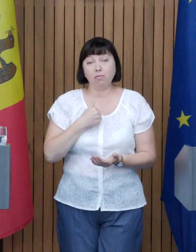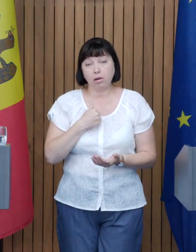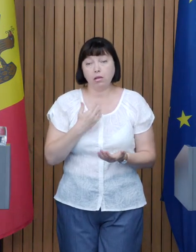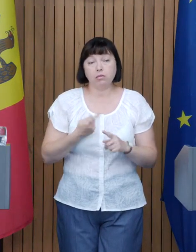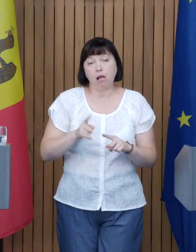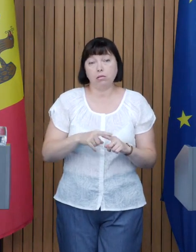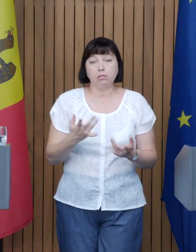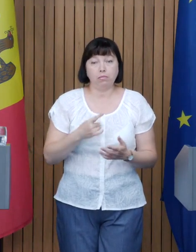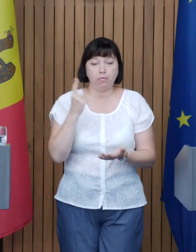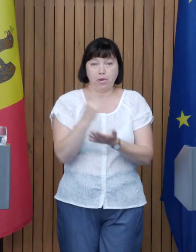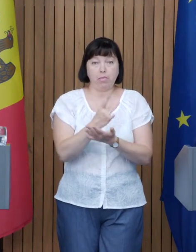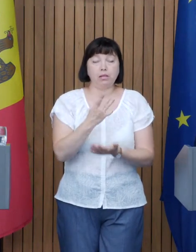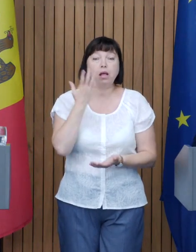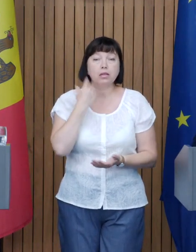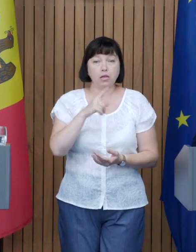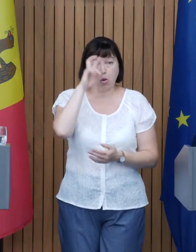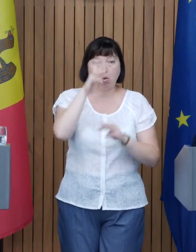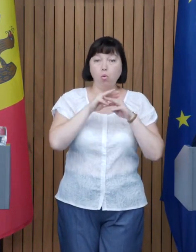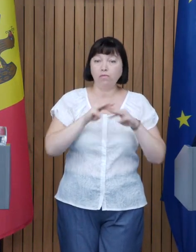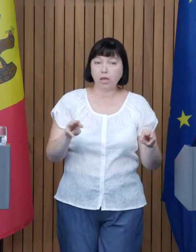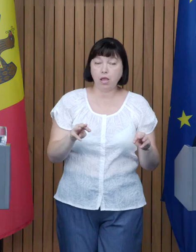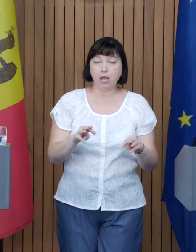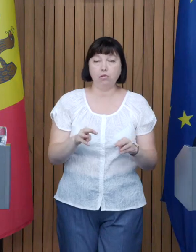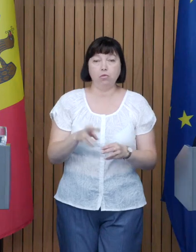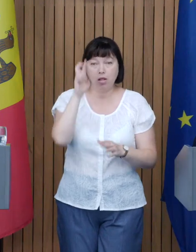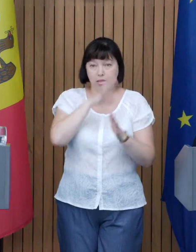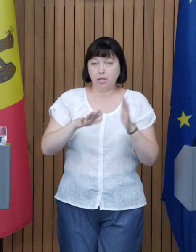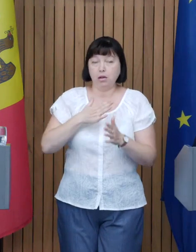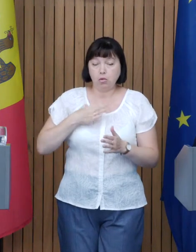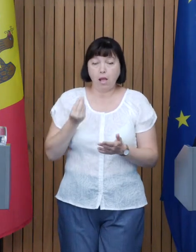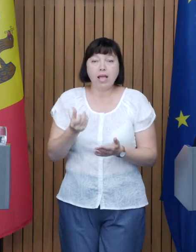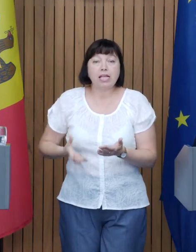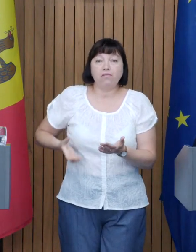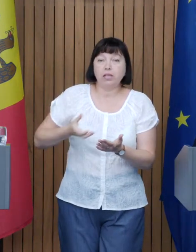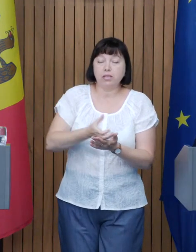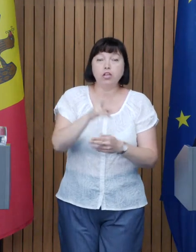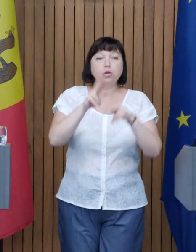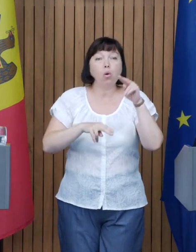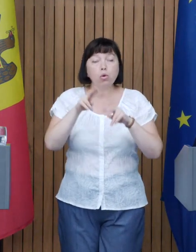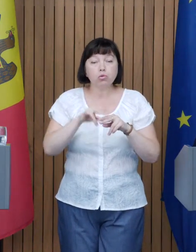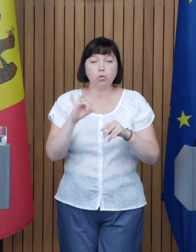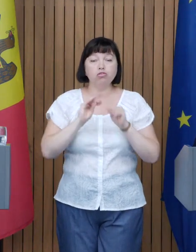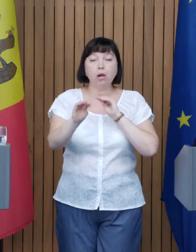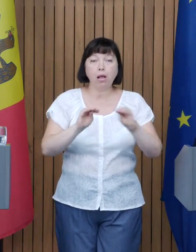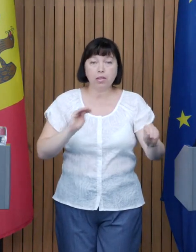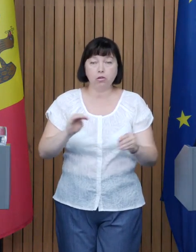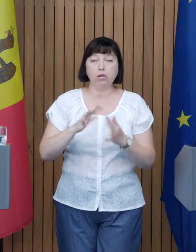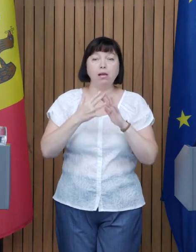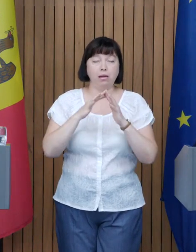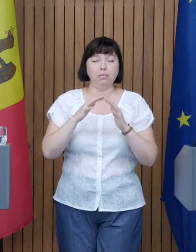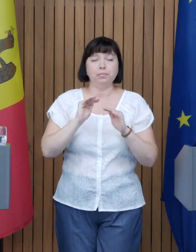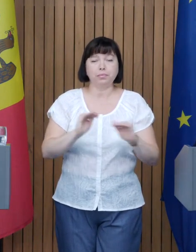probabil pentru prima dată când guvernul, țara noastră investește în construcția și amenajarea de creșelor